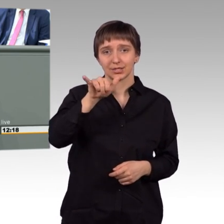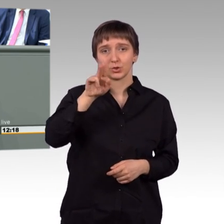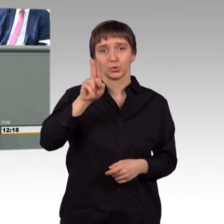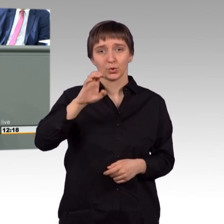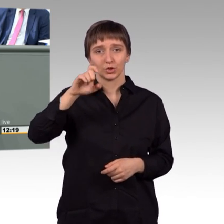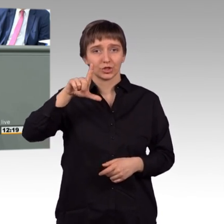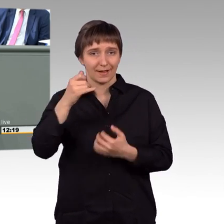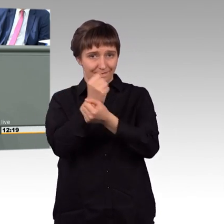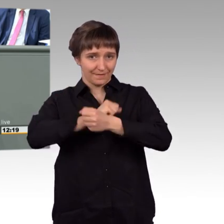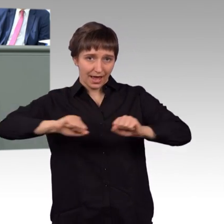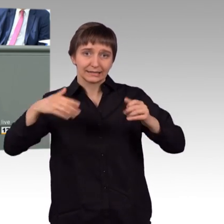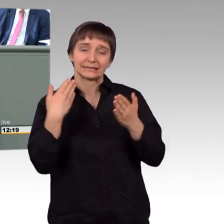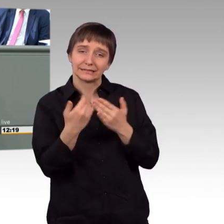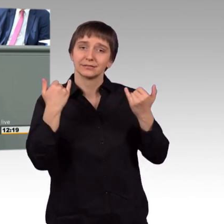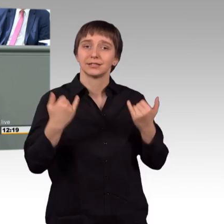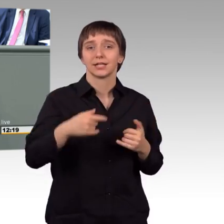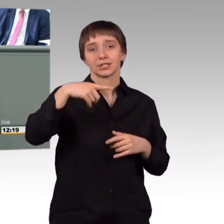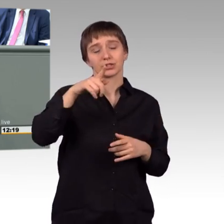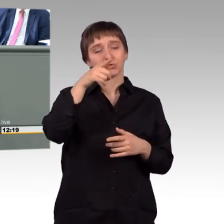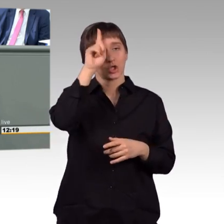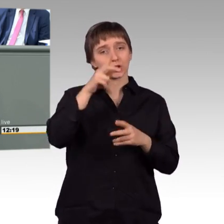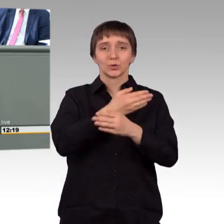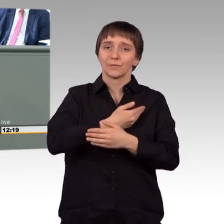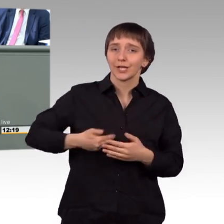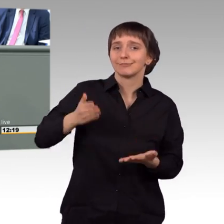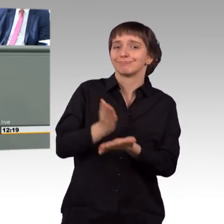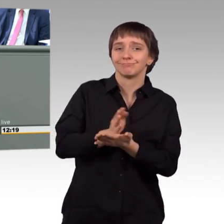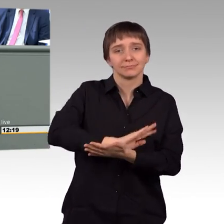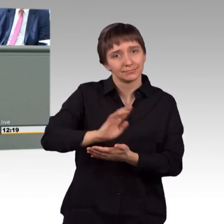Türkei vernebeln lassen. Vielen Dank. Herr Kollege, vielen Dank.